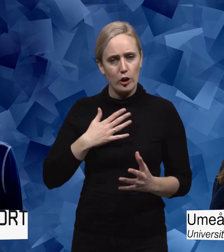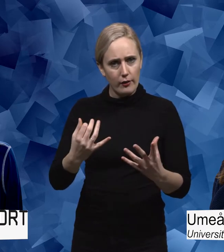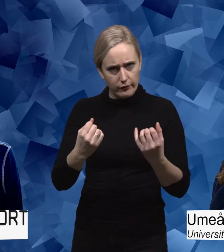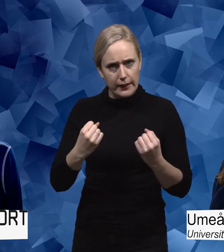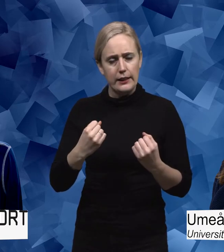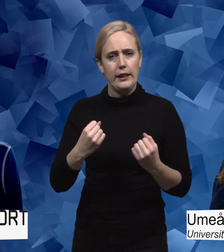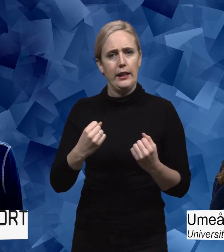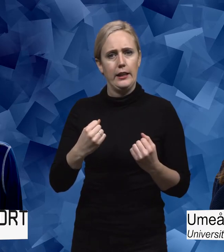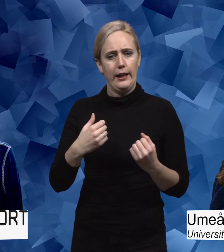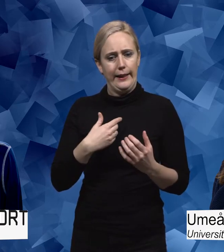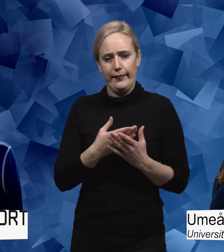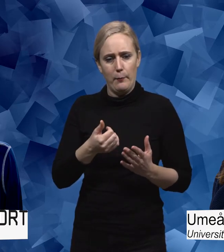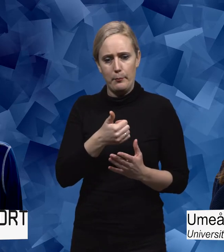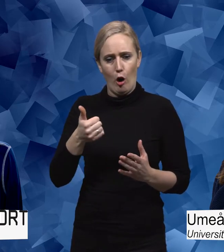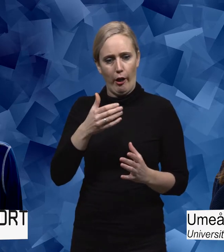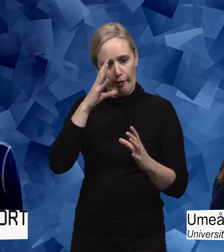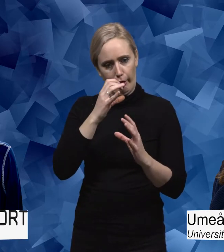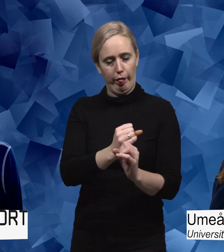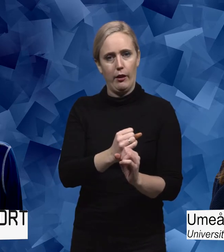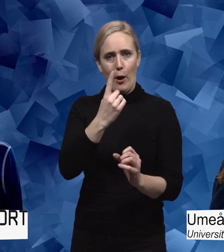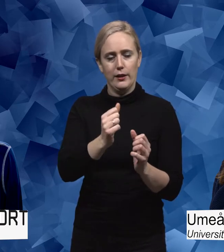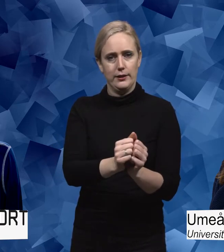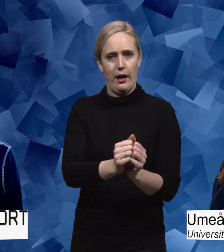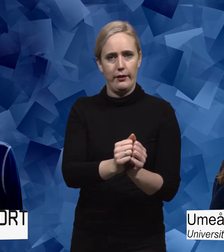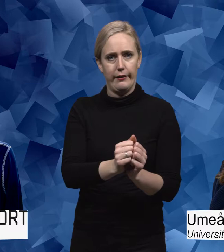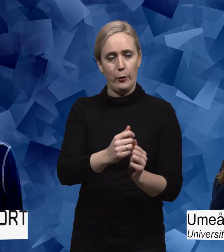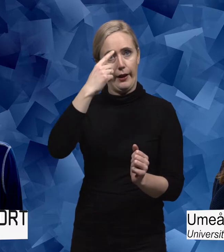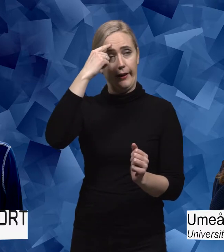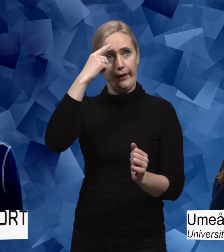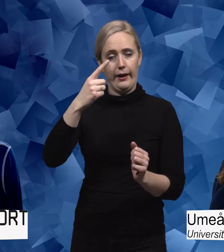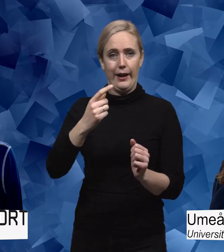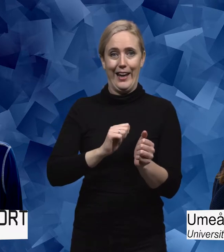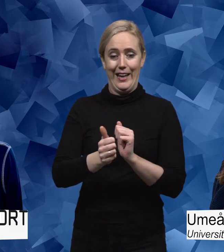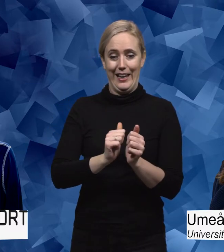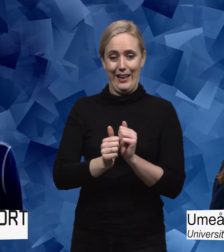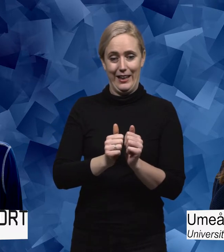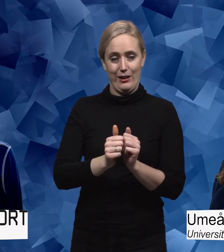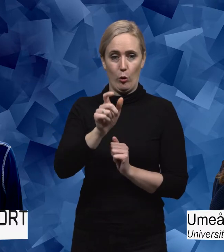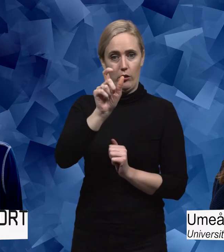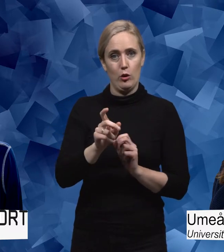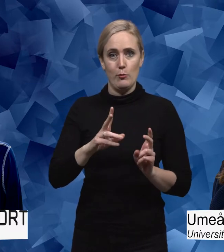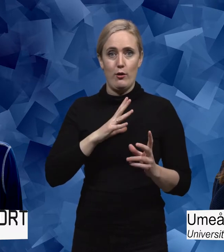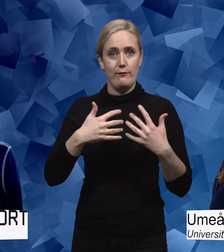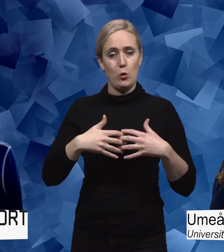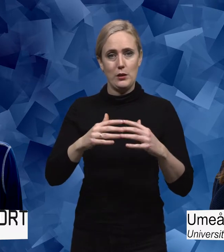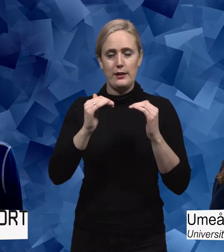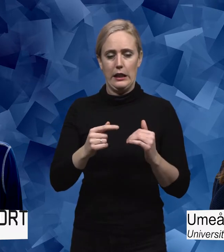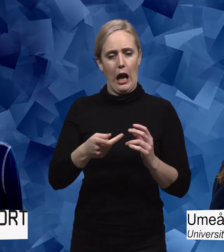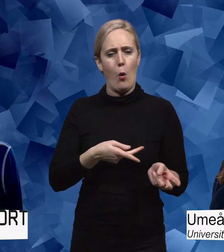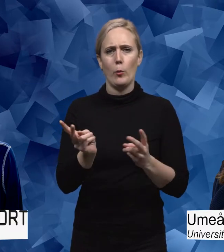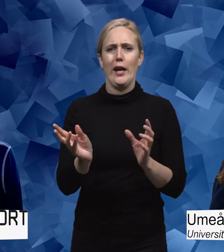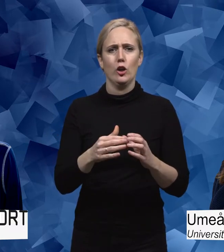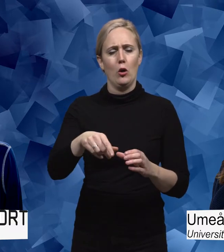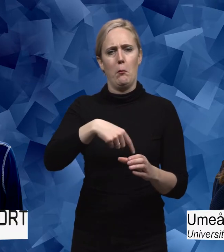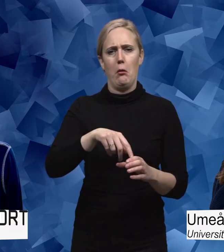också att man inte fastnar i det där att på något sätt utmåla idrottare med funktionsnedsättning som en homogen grupp